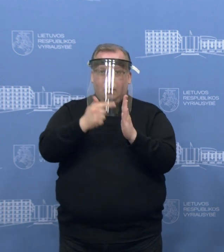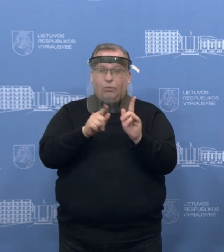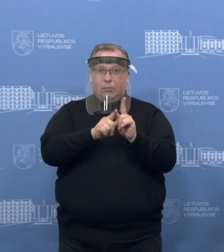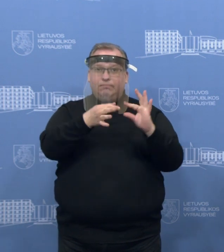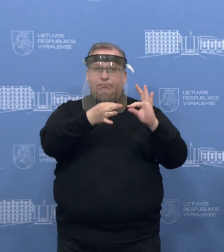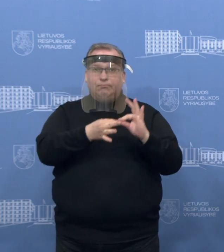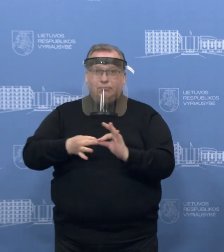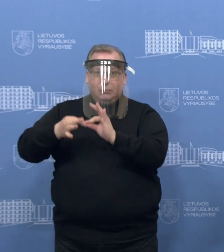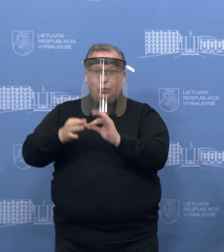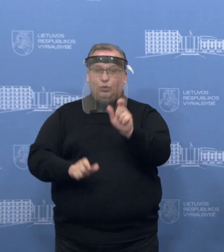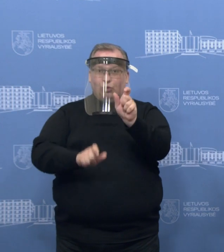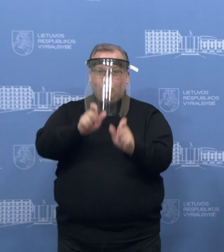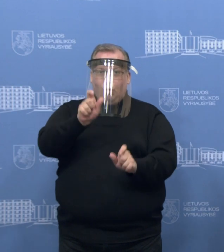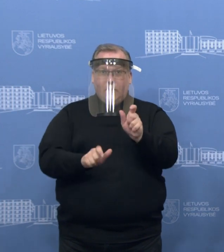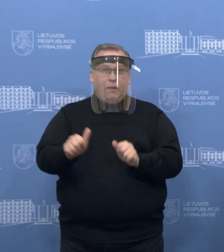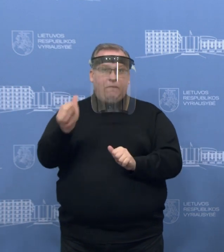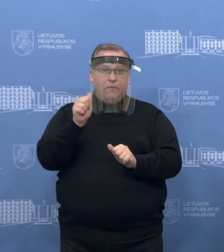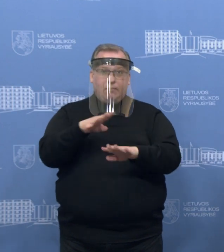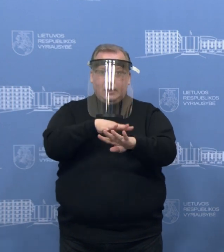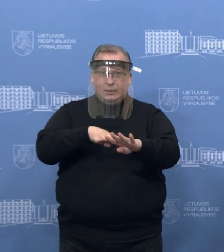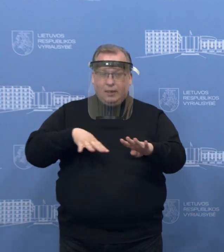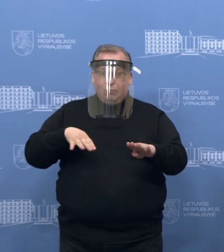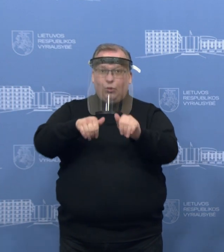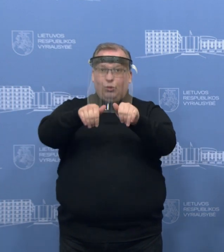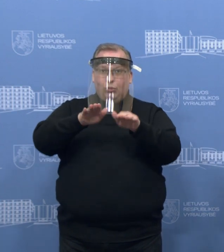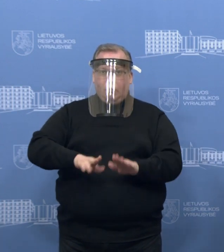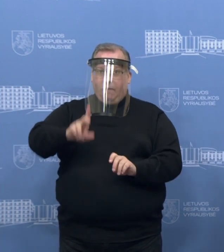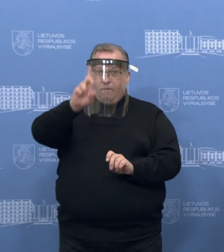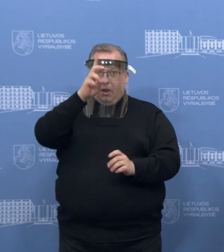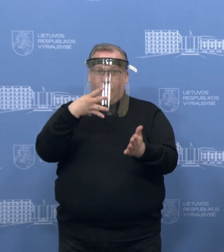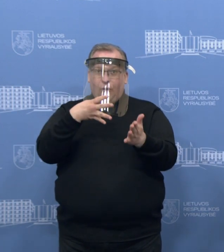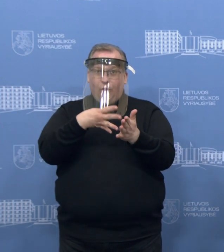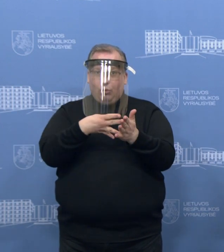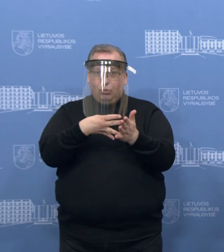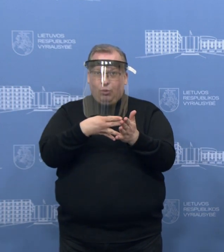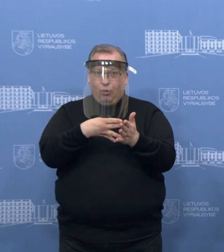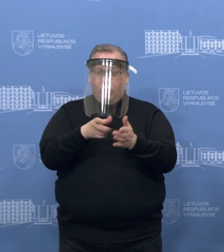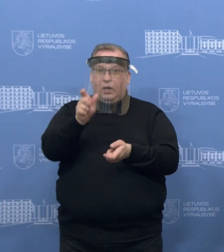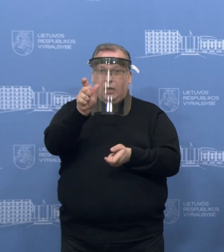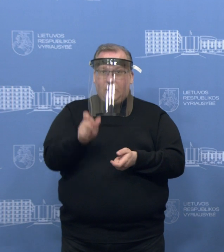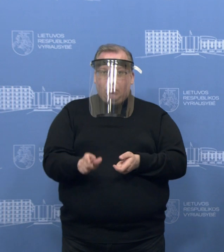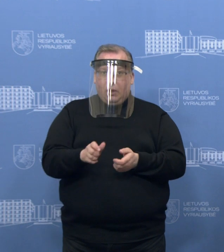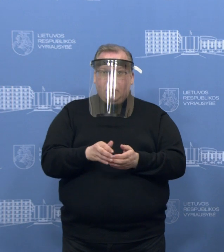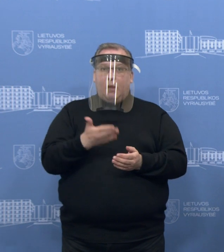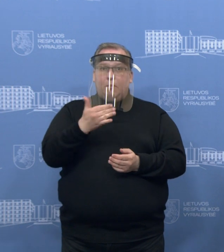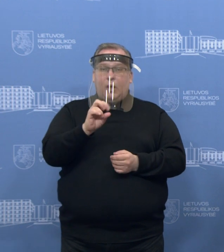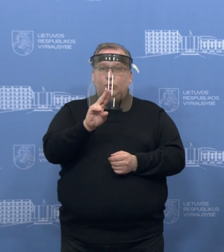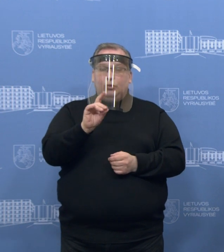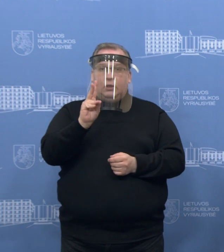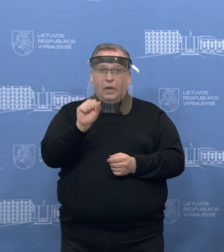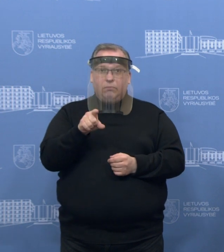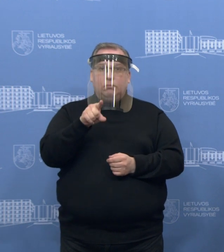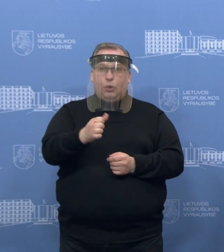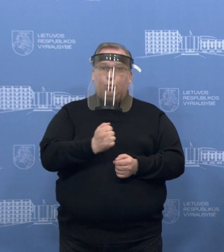susijęs su personaliomis, tai vakarykštis įmo sprendimas dėl valstybės kontrolėrius Arūno Dulke. Jūsų